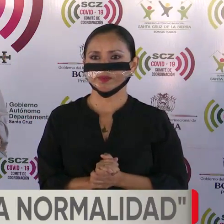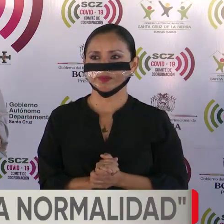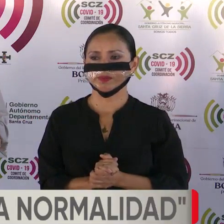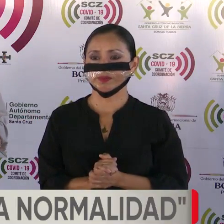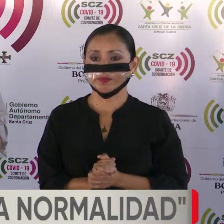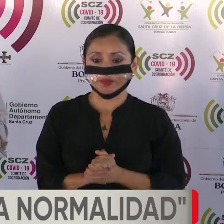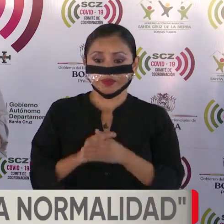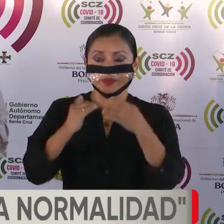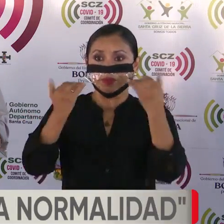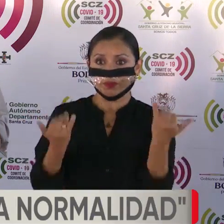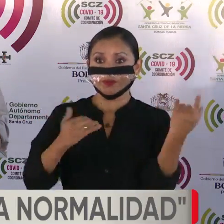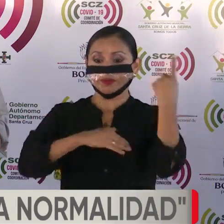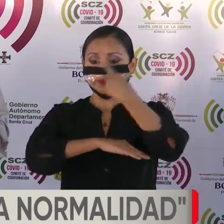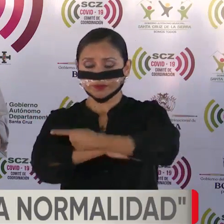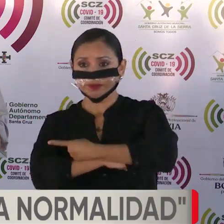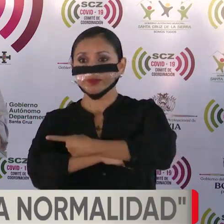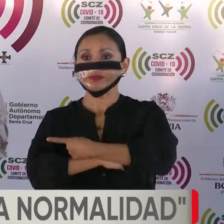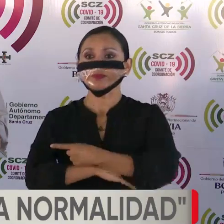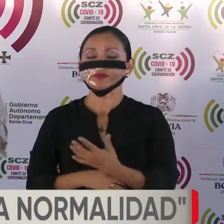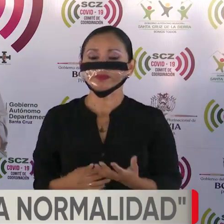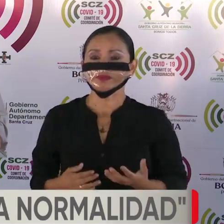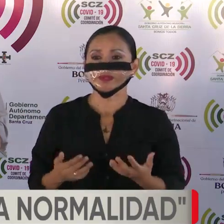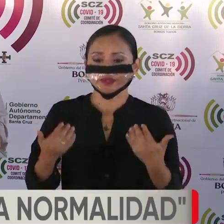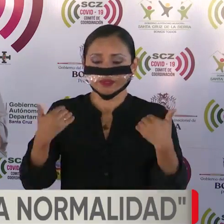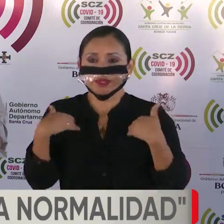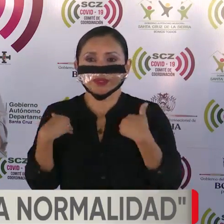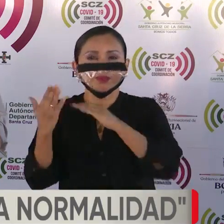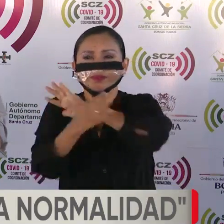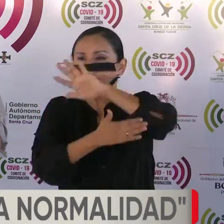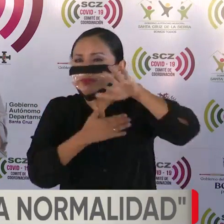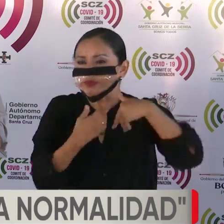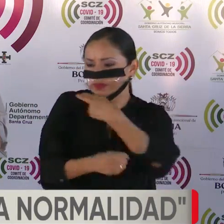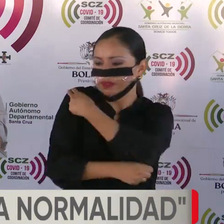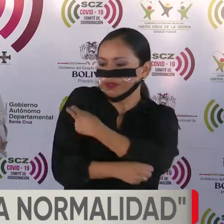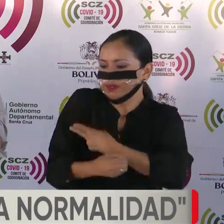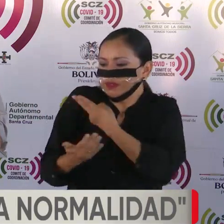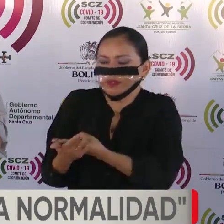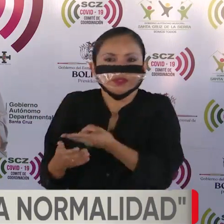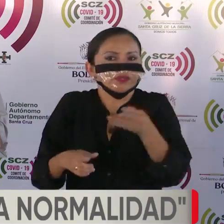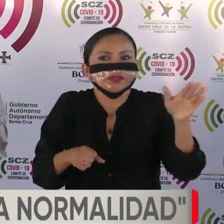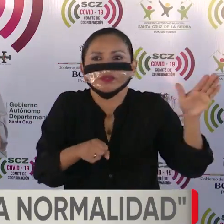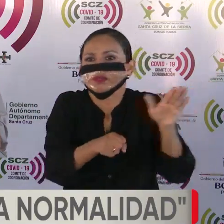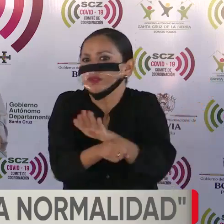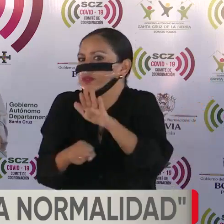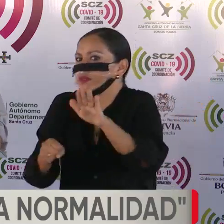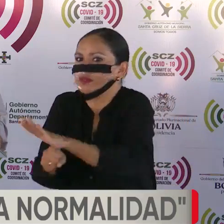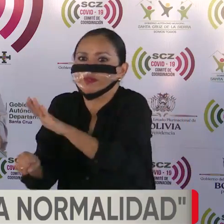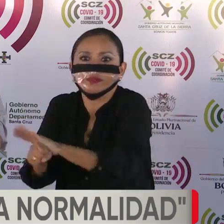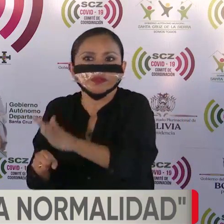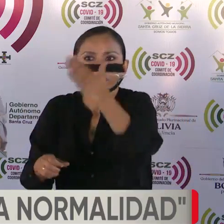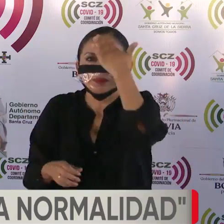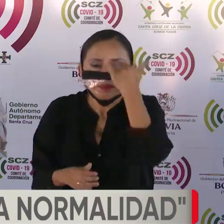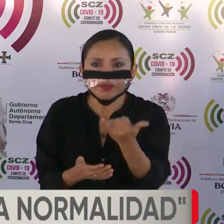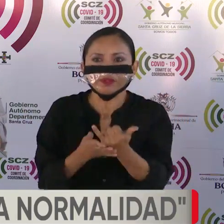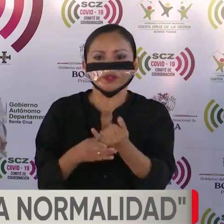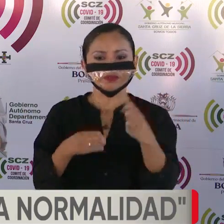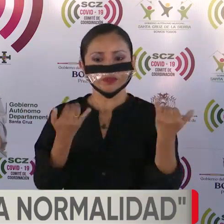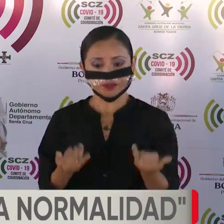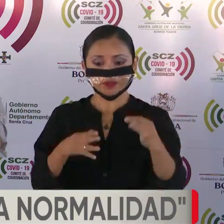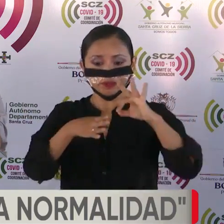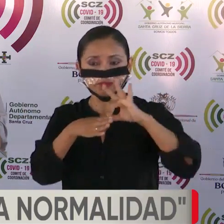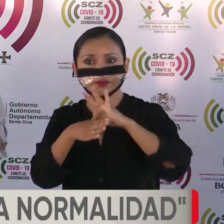En el día de hoy, tenemos todas las terapias ocupadas. Y por eso, vamos a poner en